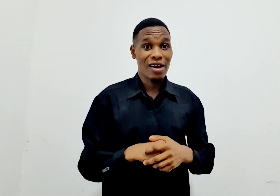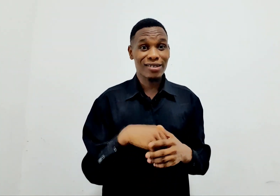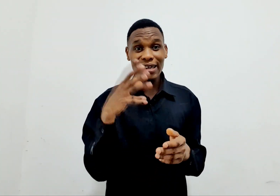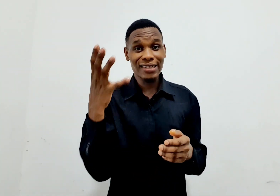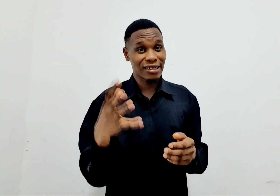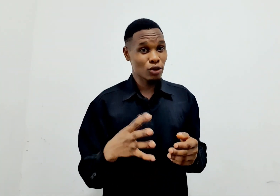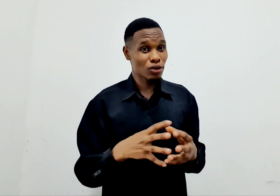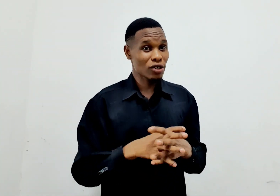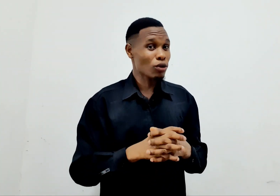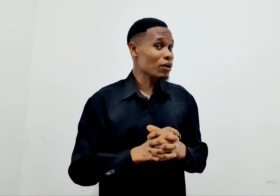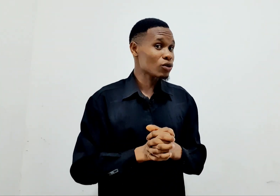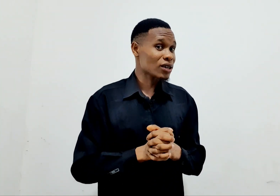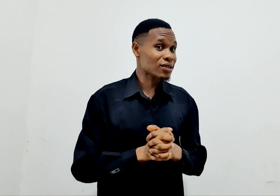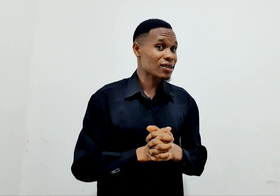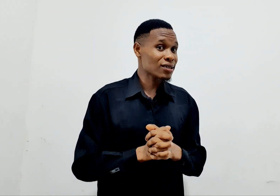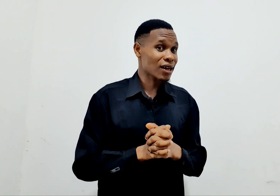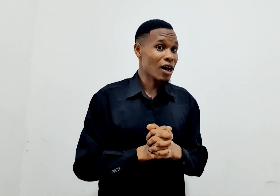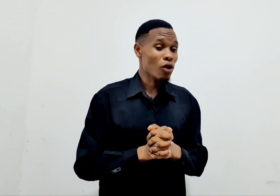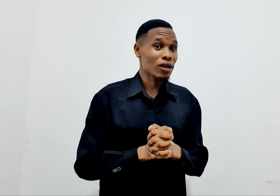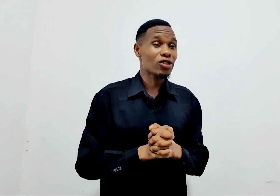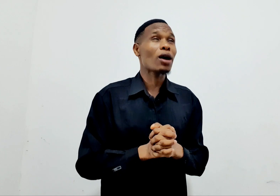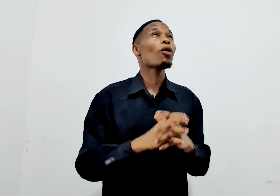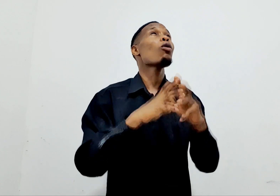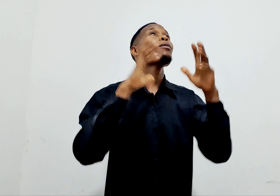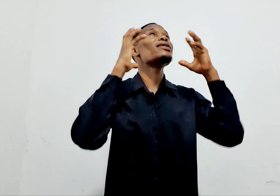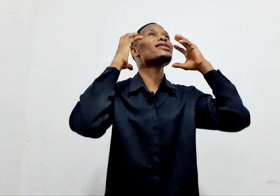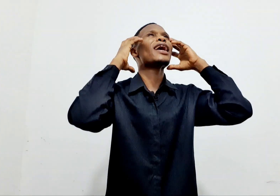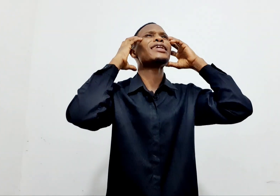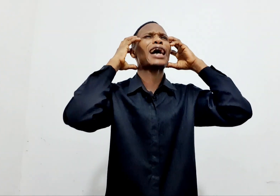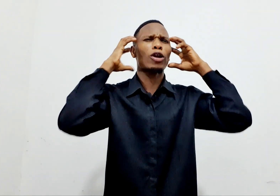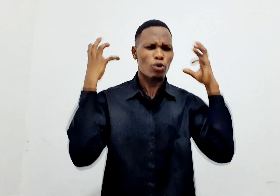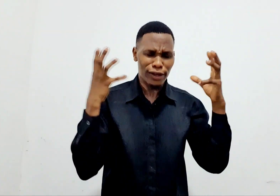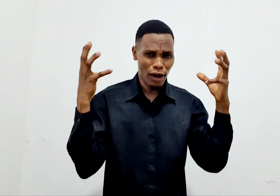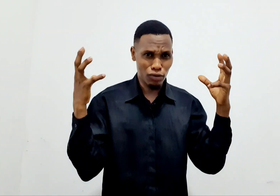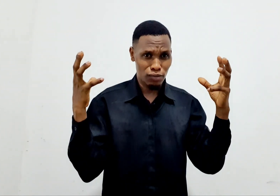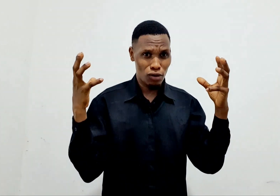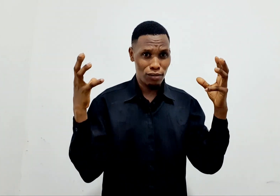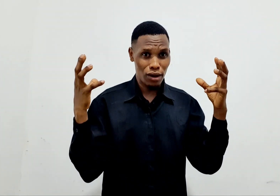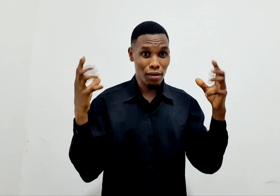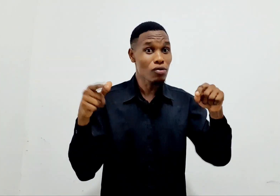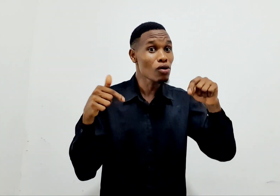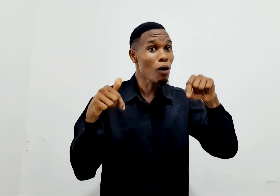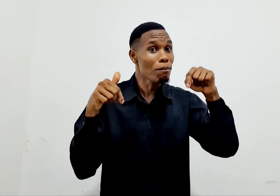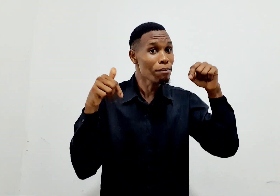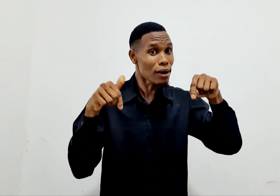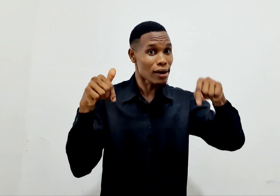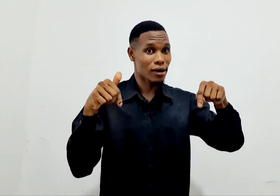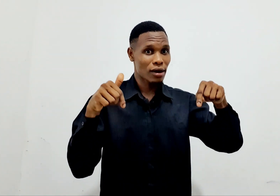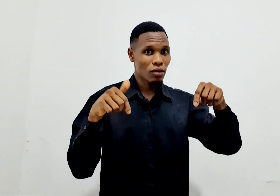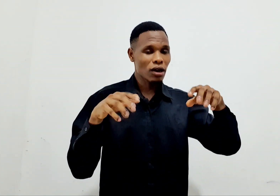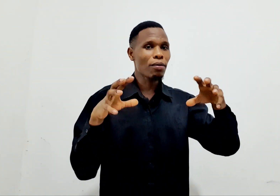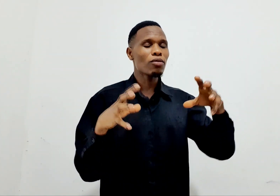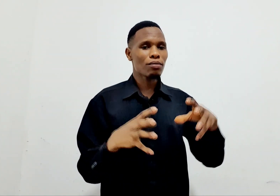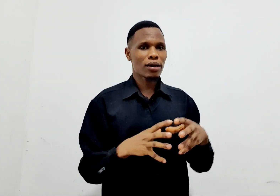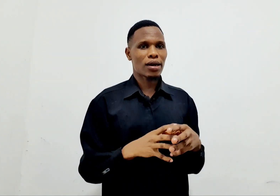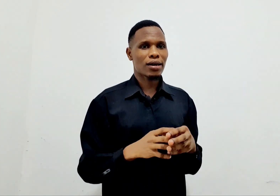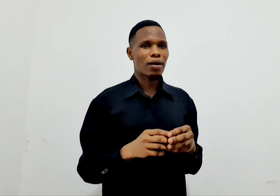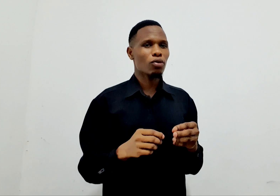Yazegana hivyo kitu ni kitu wambati unakisikiriza. Unakisikama oh my god. Adui yangu ni muombe. Muombe. Unapo mombea ni kama